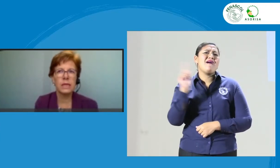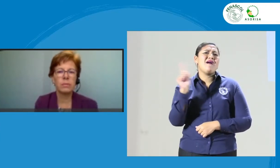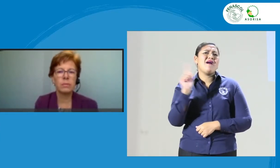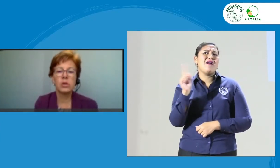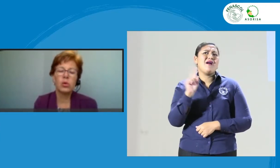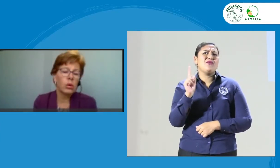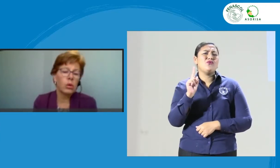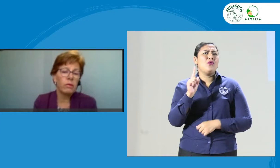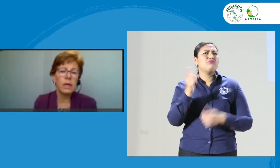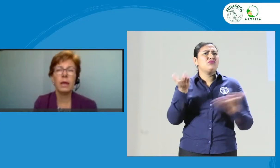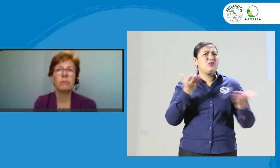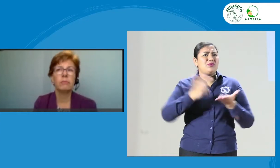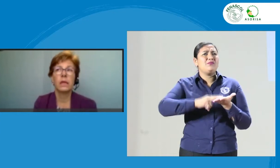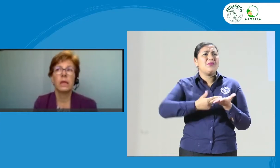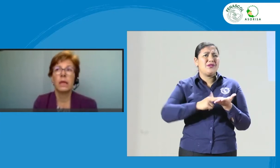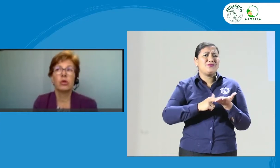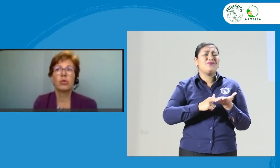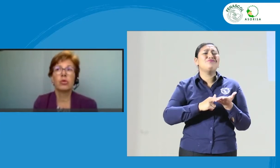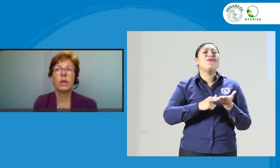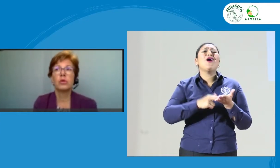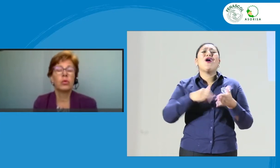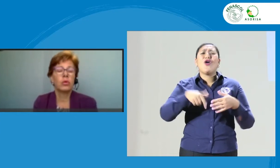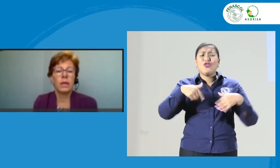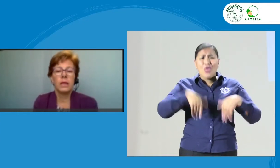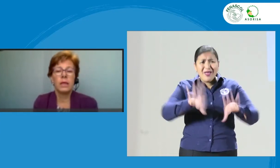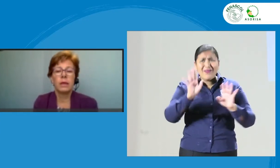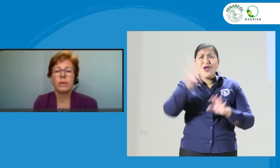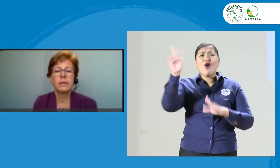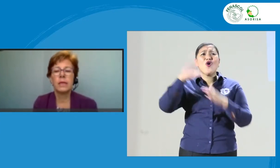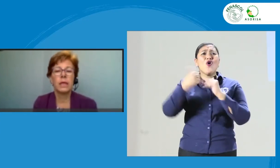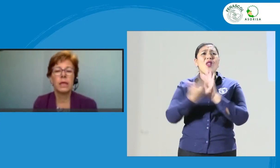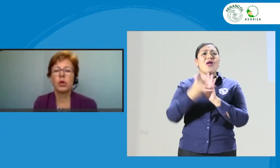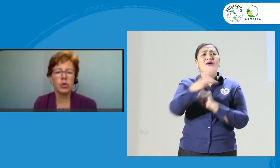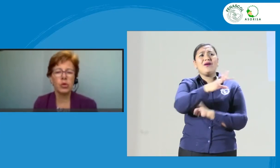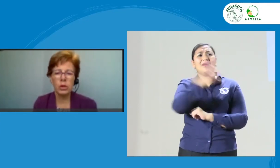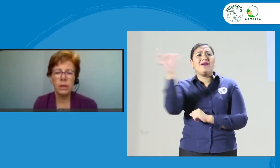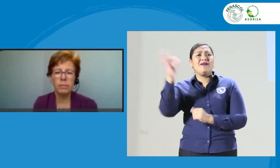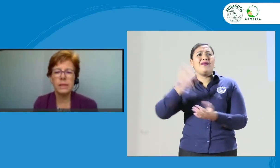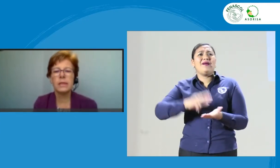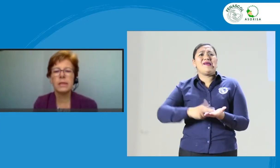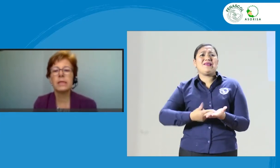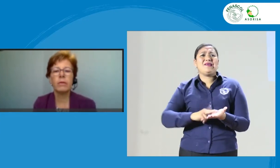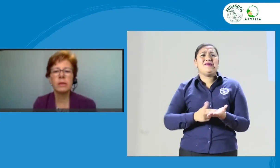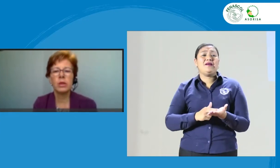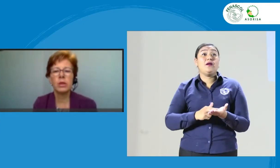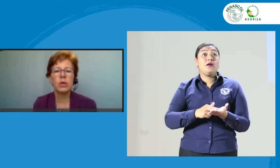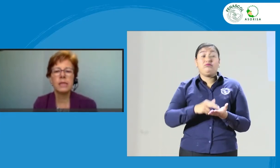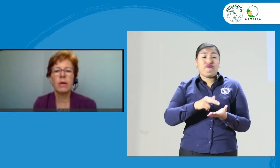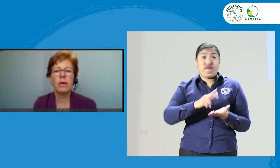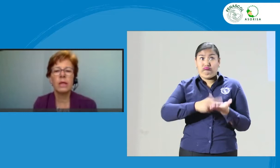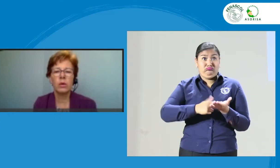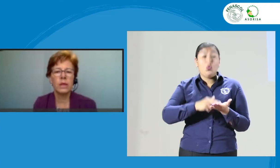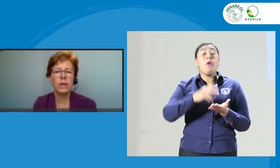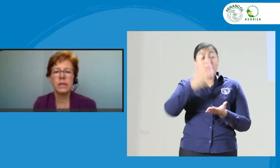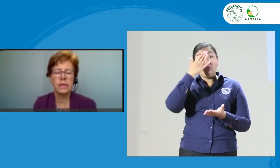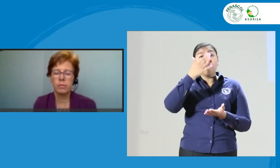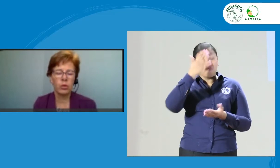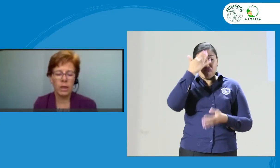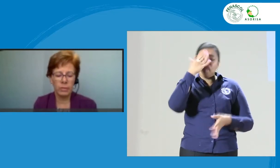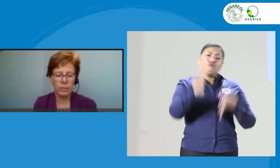servicio y todavía en los colegios contratan intérpretes que no son intérpretes, que saben, personas que saben lengua de señas, pero realmente